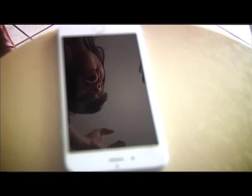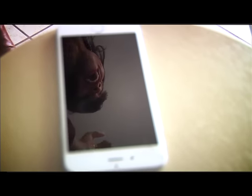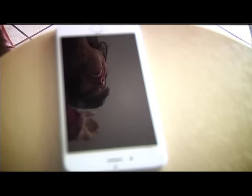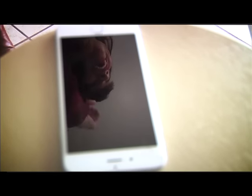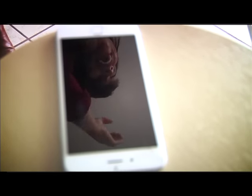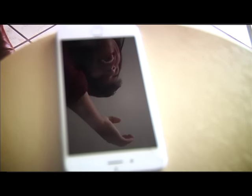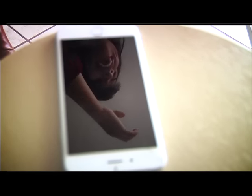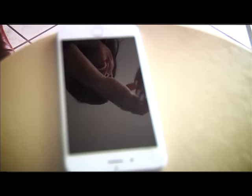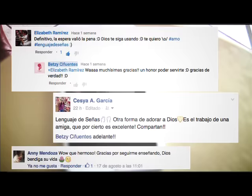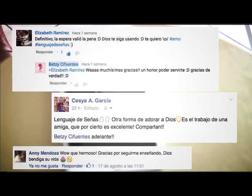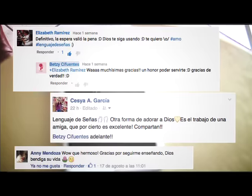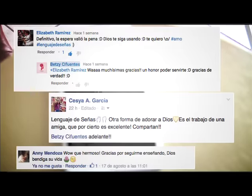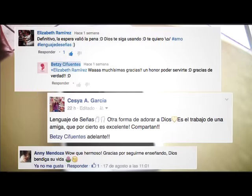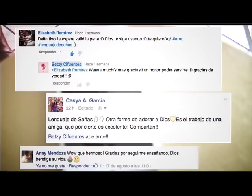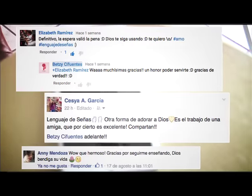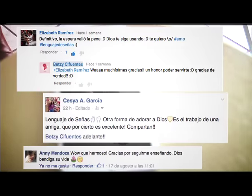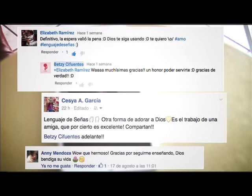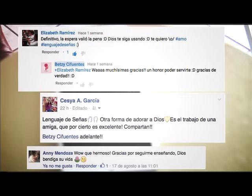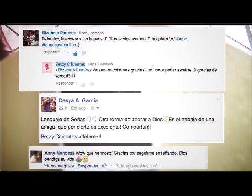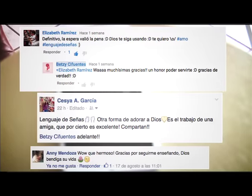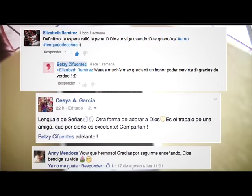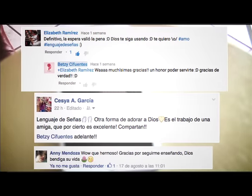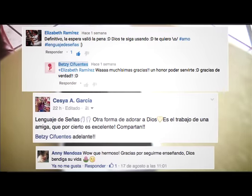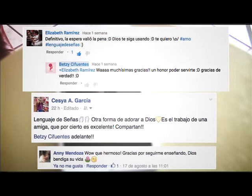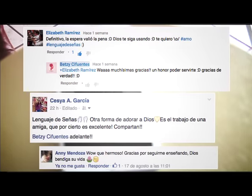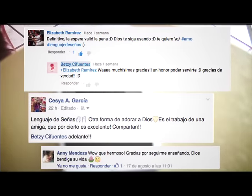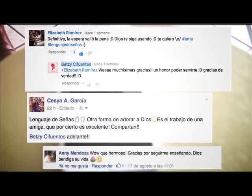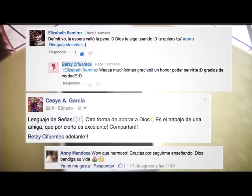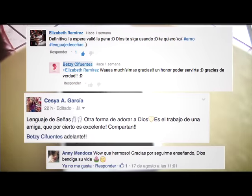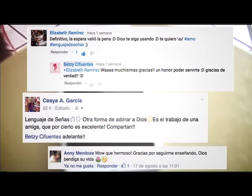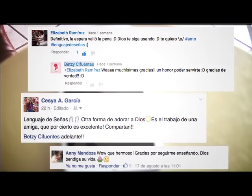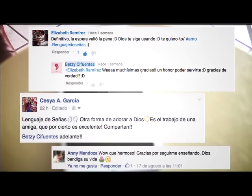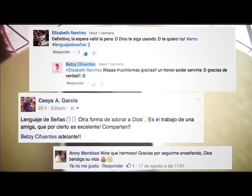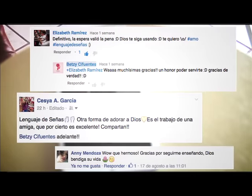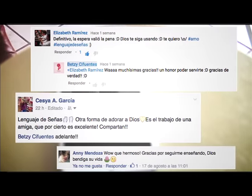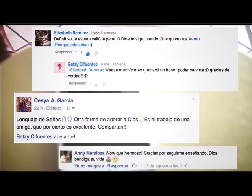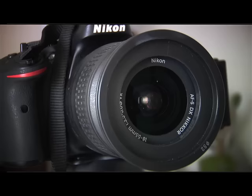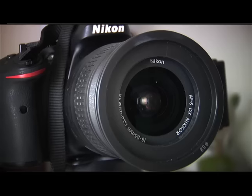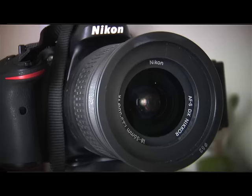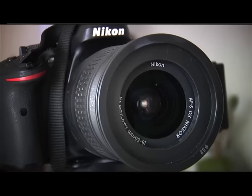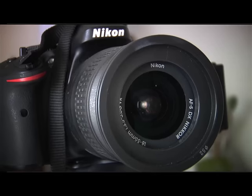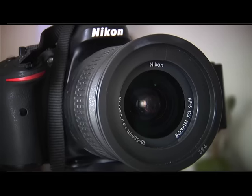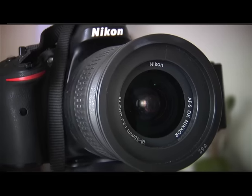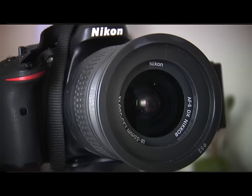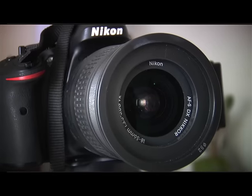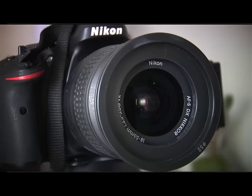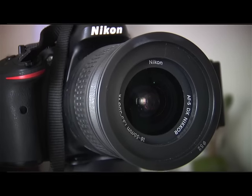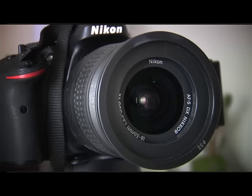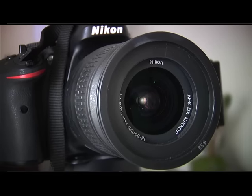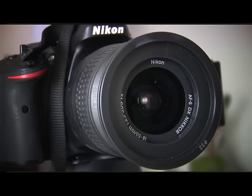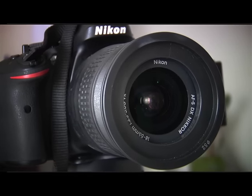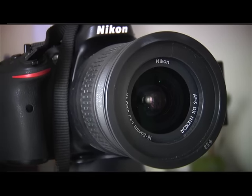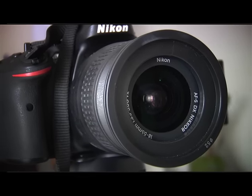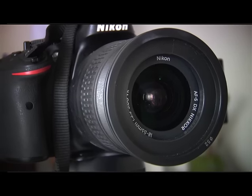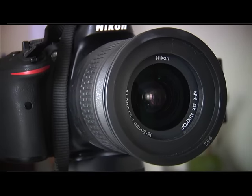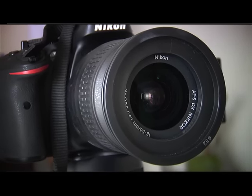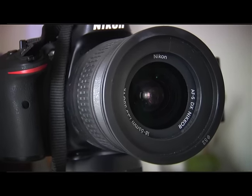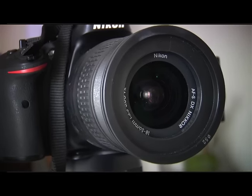a través de las redes sociales con peticiones especiales. Personas escriben, que entienden mis señas, que les